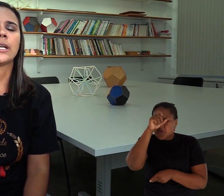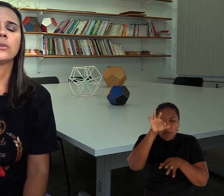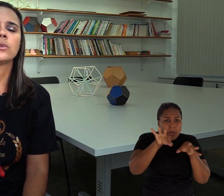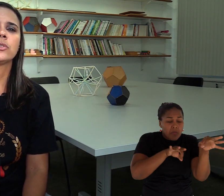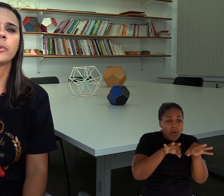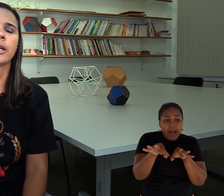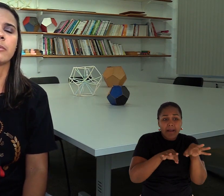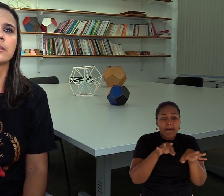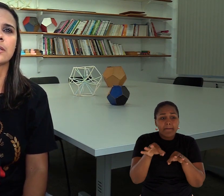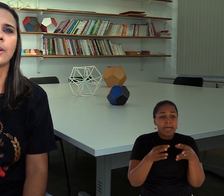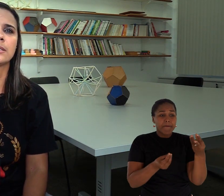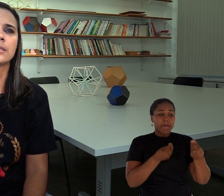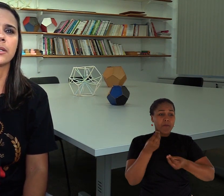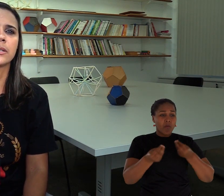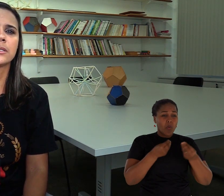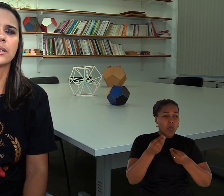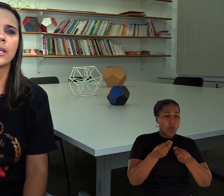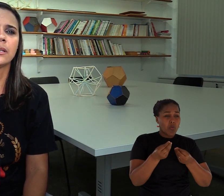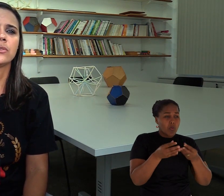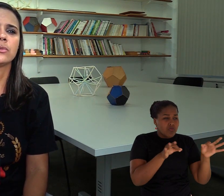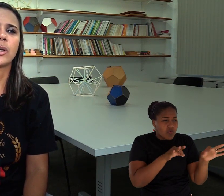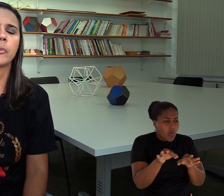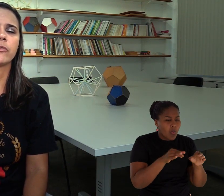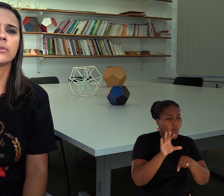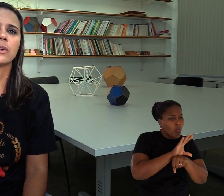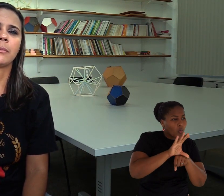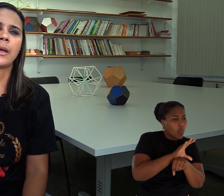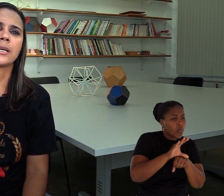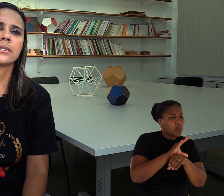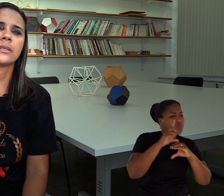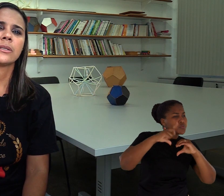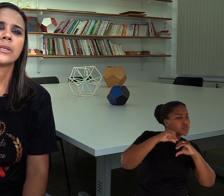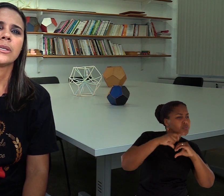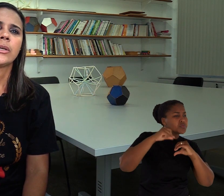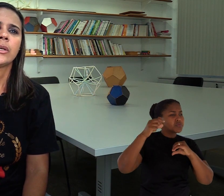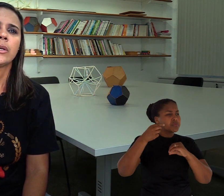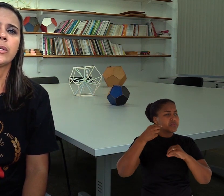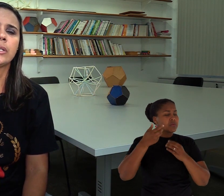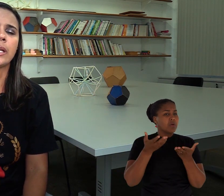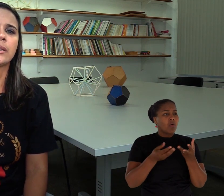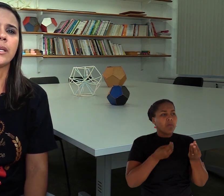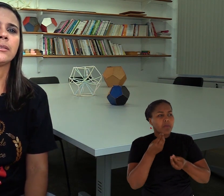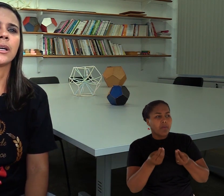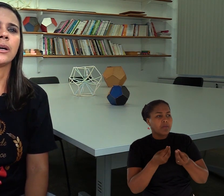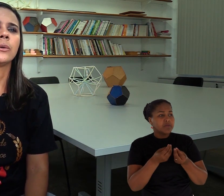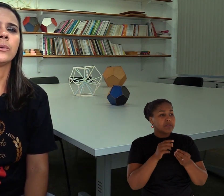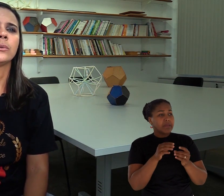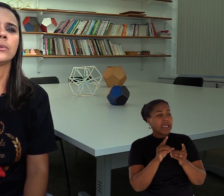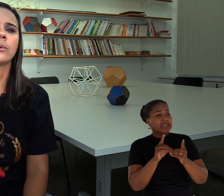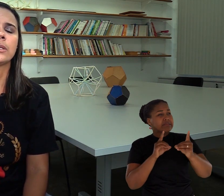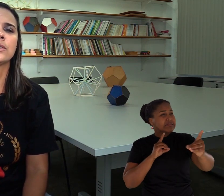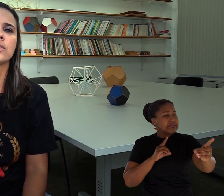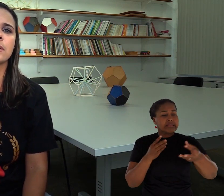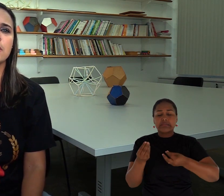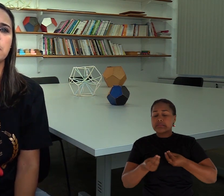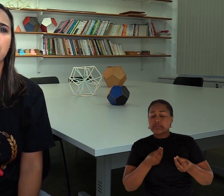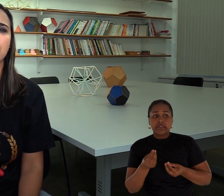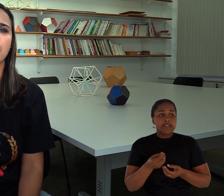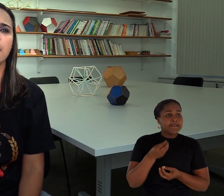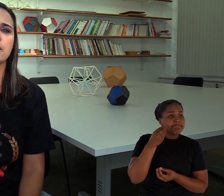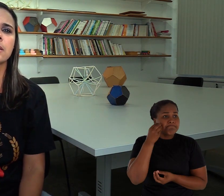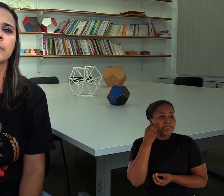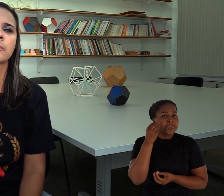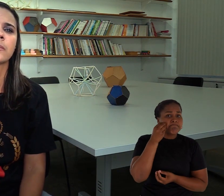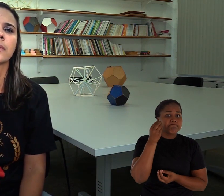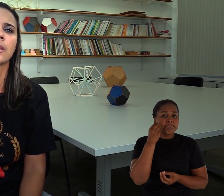montar um curso de programação à distância, junto com a professora Márcia, que até então não existia essa